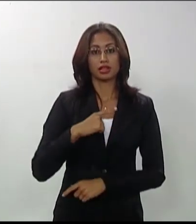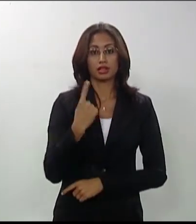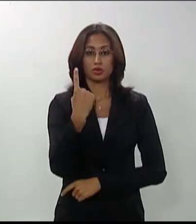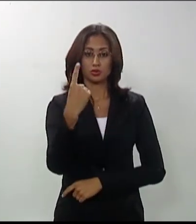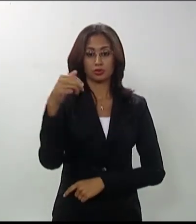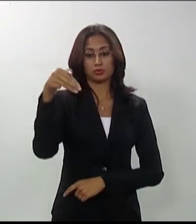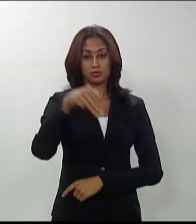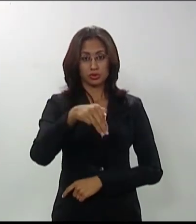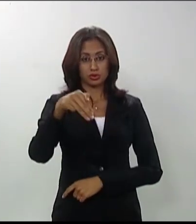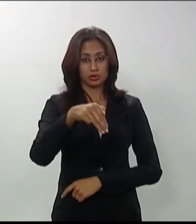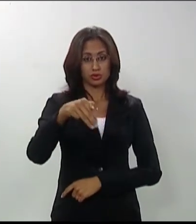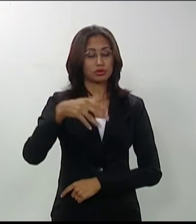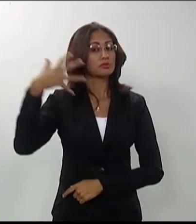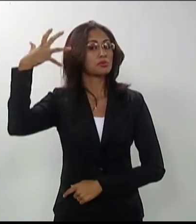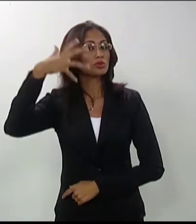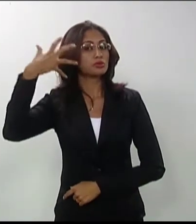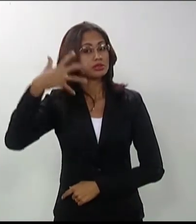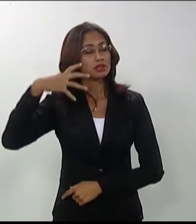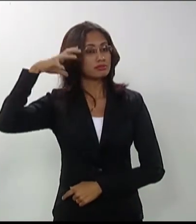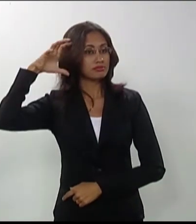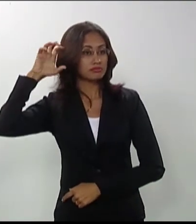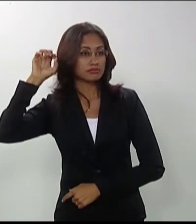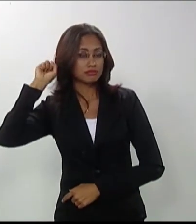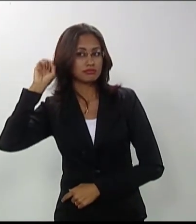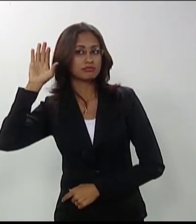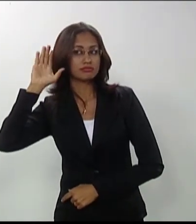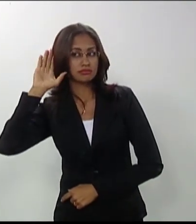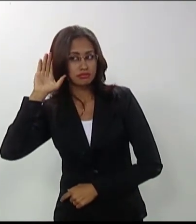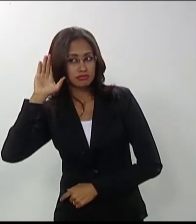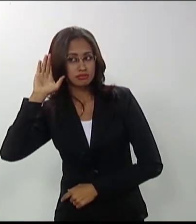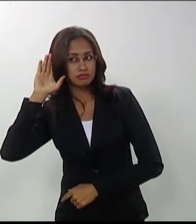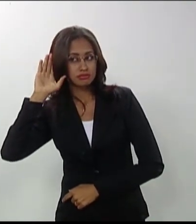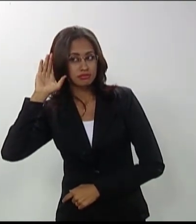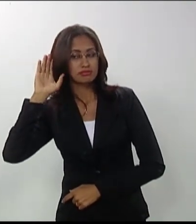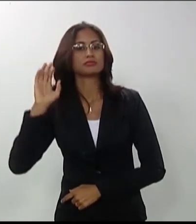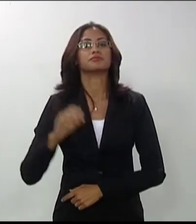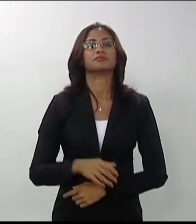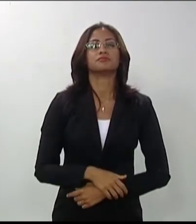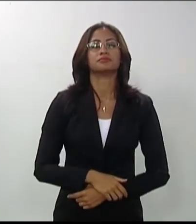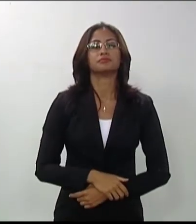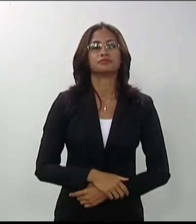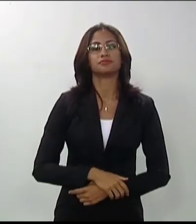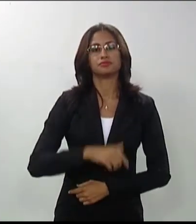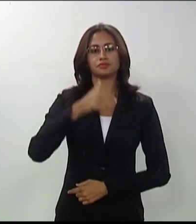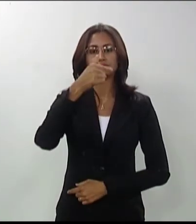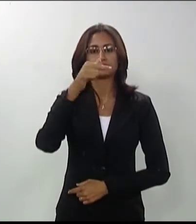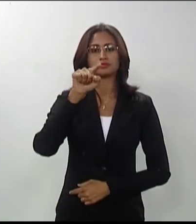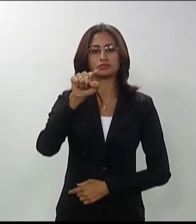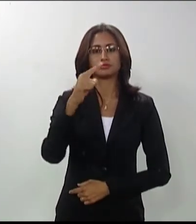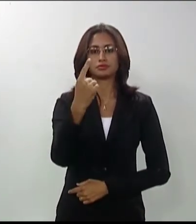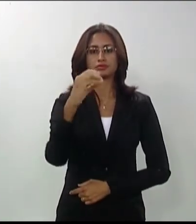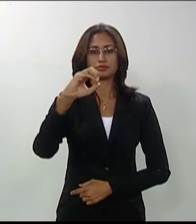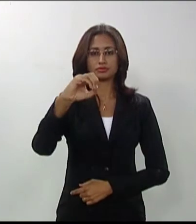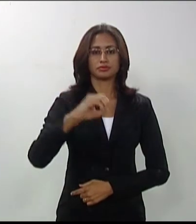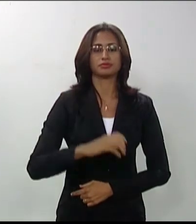prática não deverá exceder o limite de 15 minutos. 7.16. Será atribuída nota 0 a 10